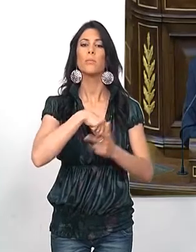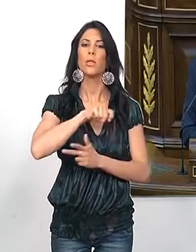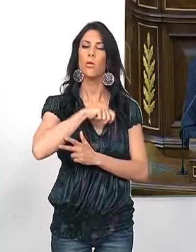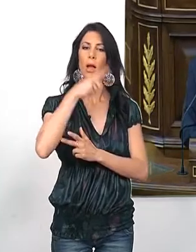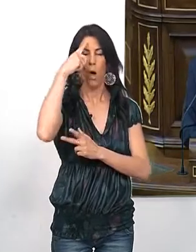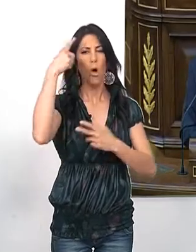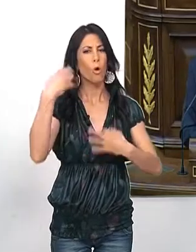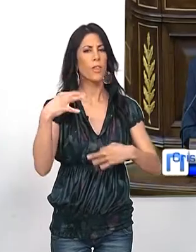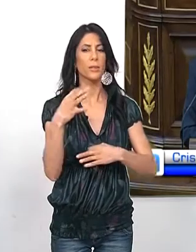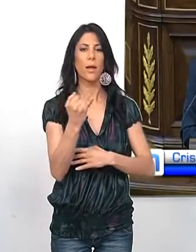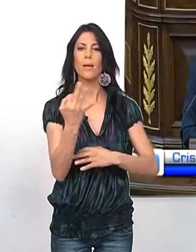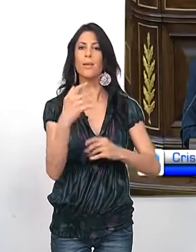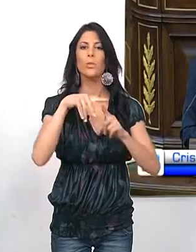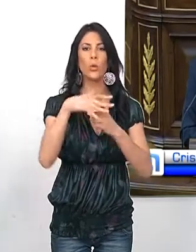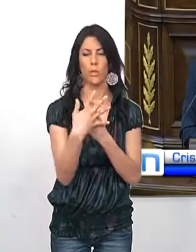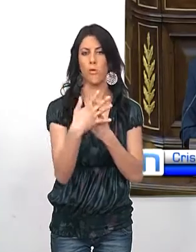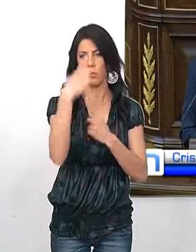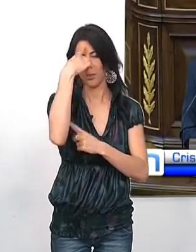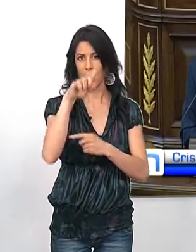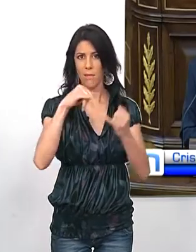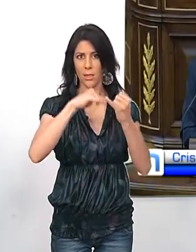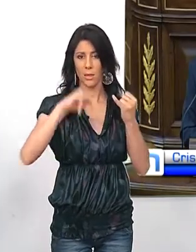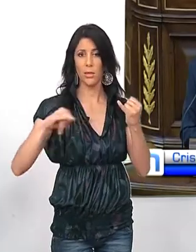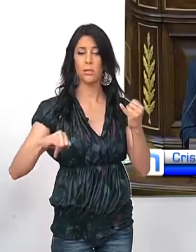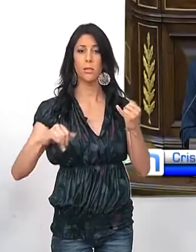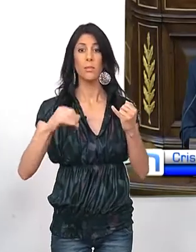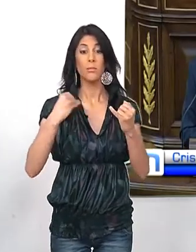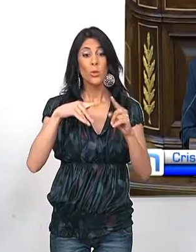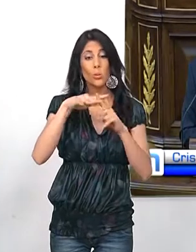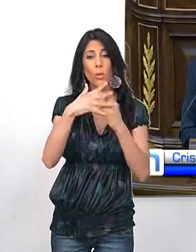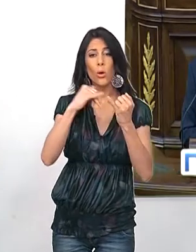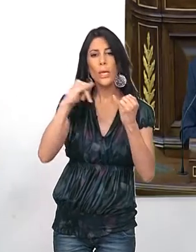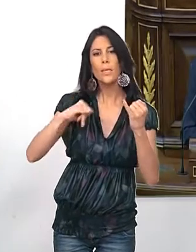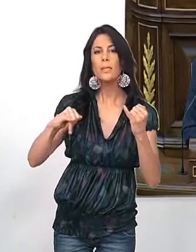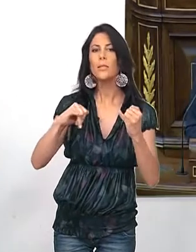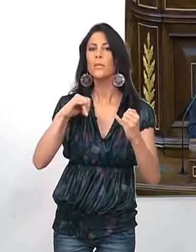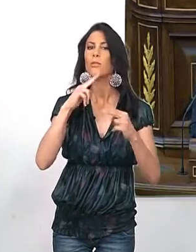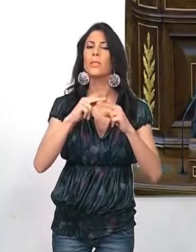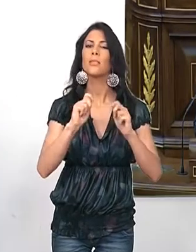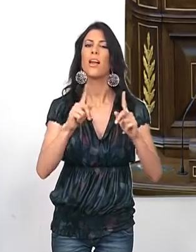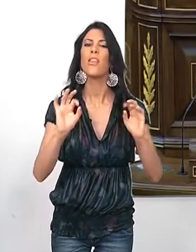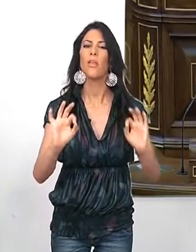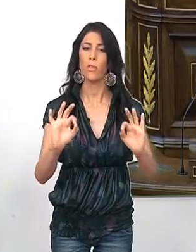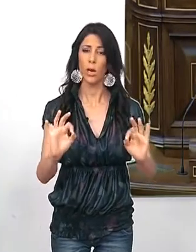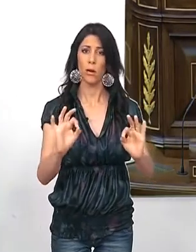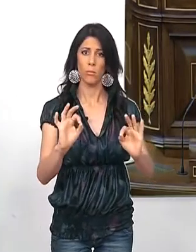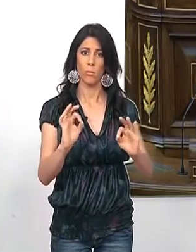de que estamos en una situación de crisis, crisis excepcional, crisis que por tanto